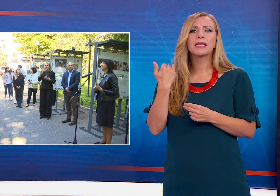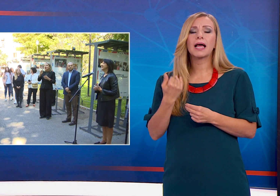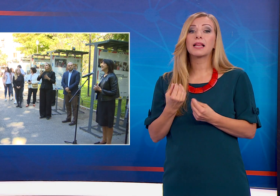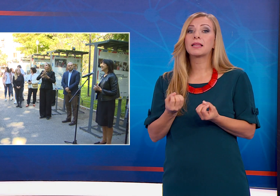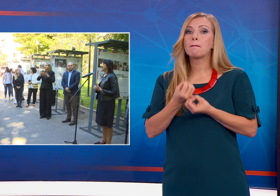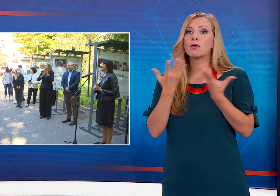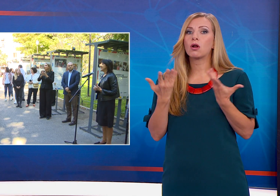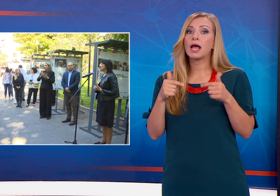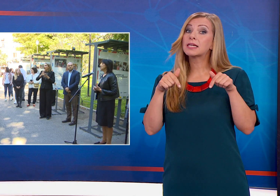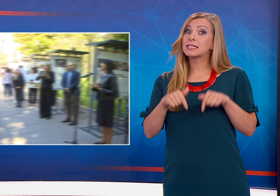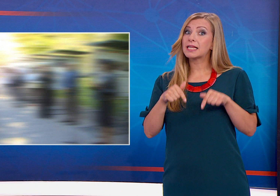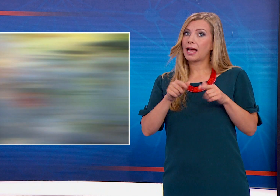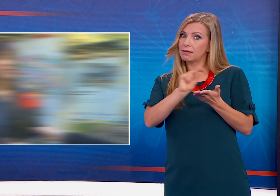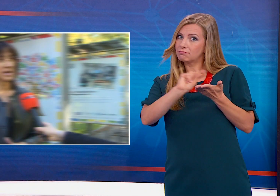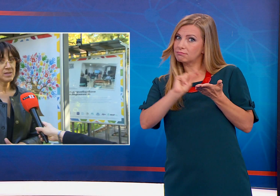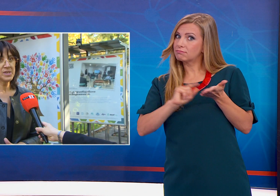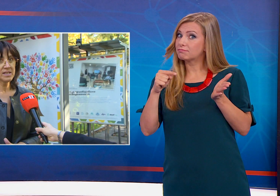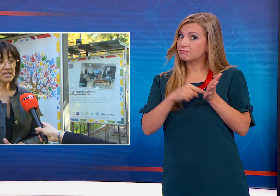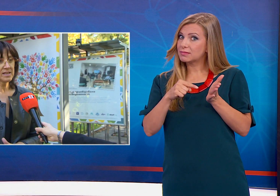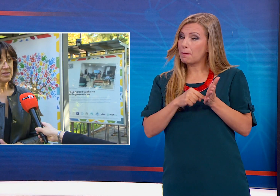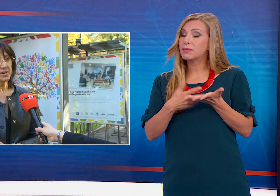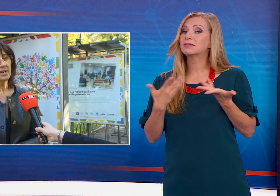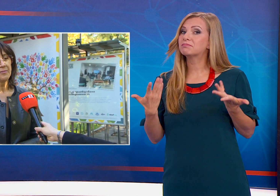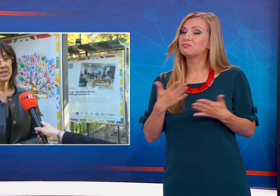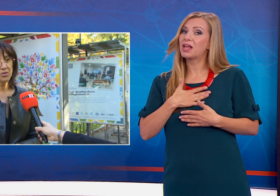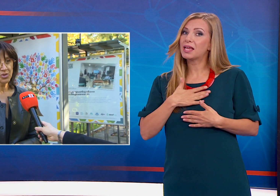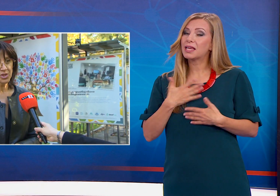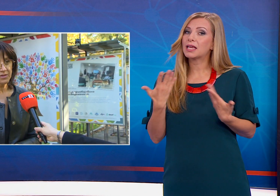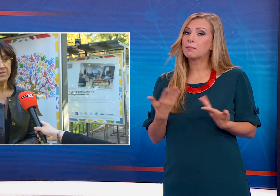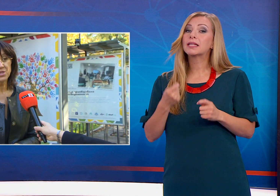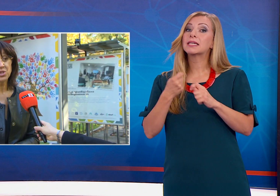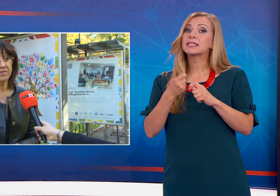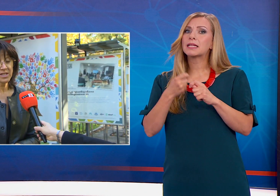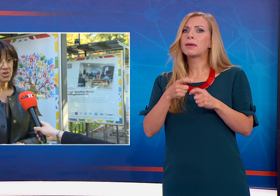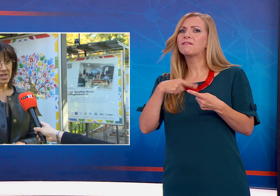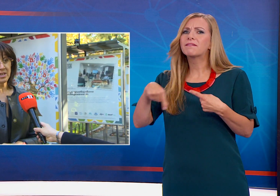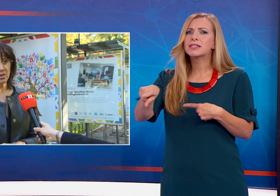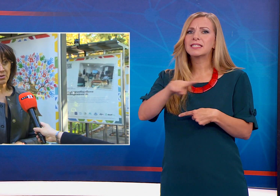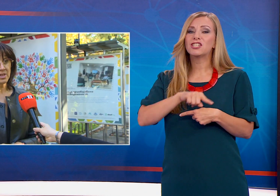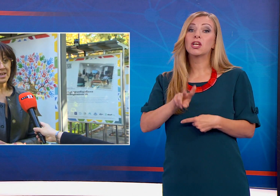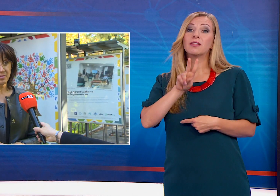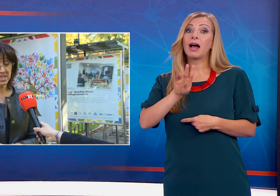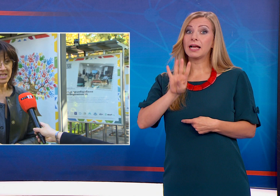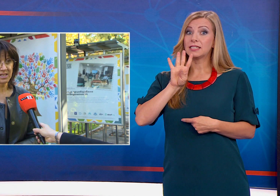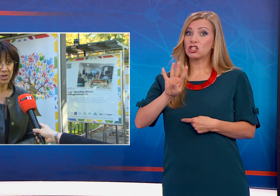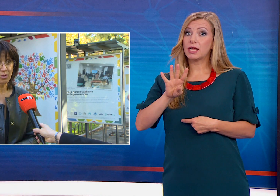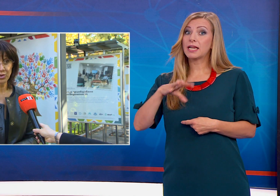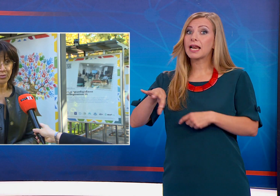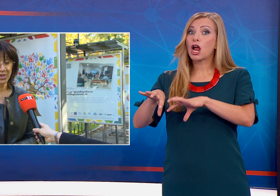имаме в Плана за действие разписани такива да се осъществят във всички 24 районни администрации на Столична община.